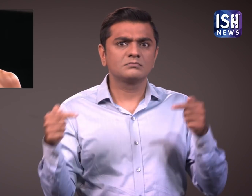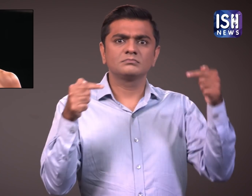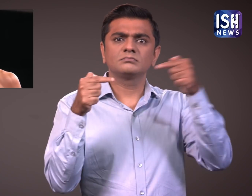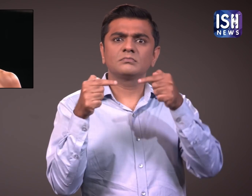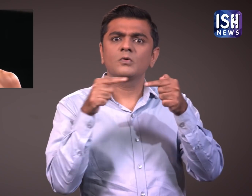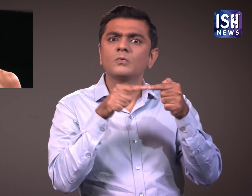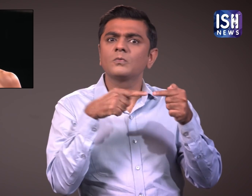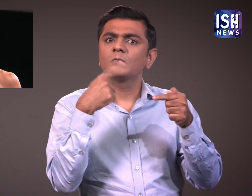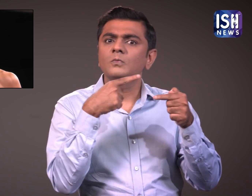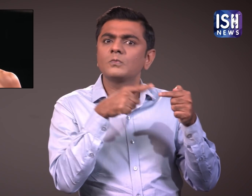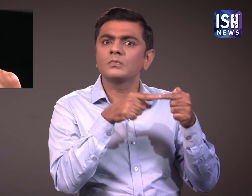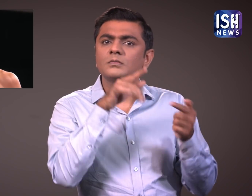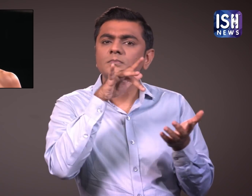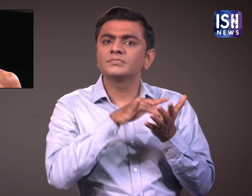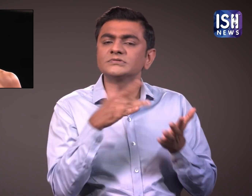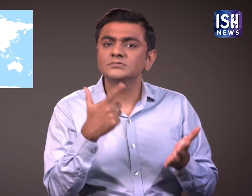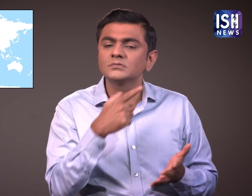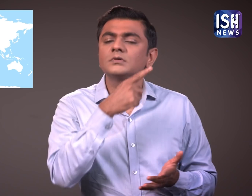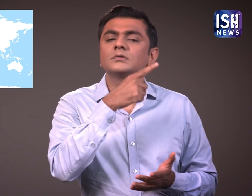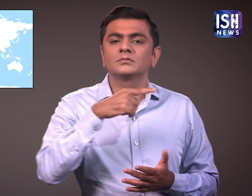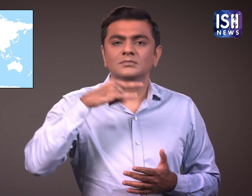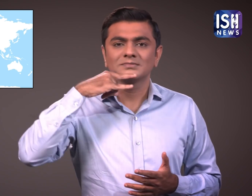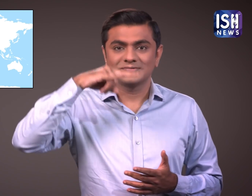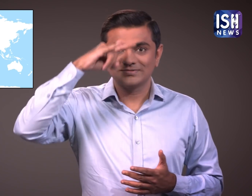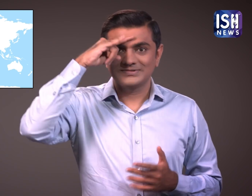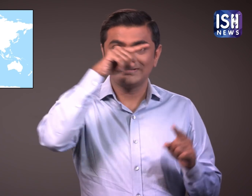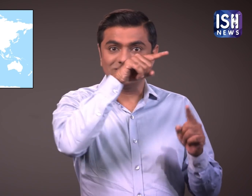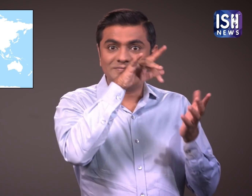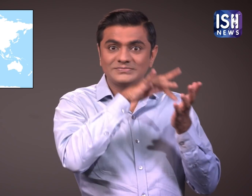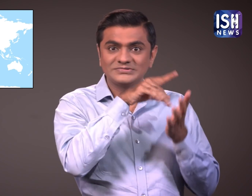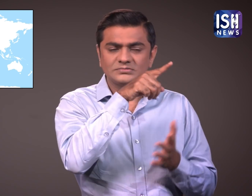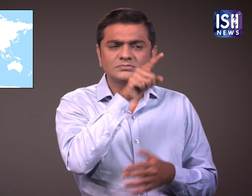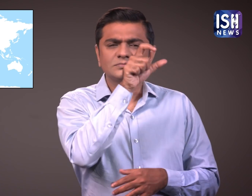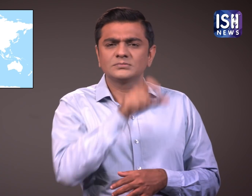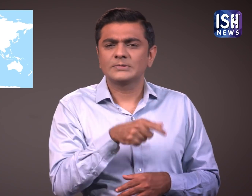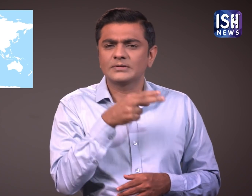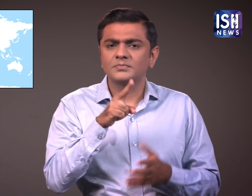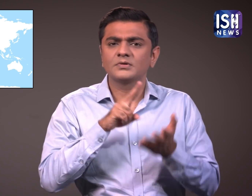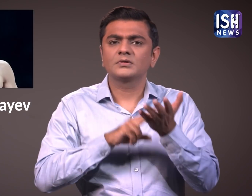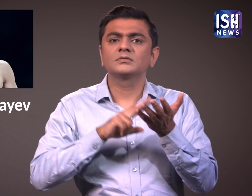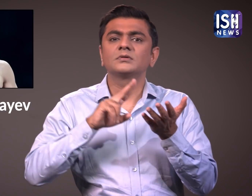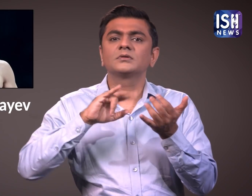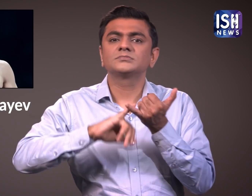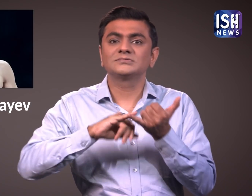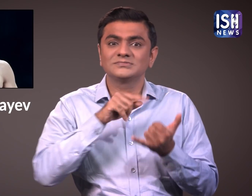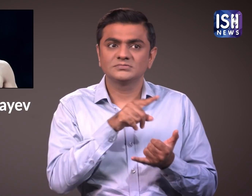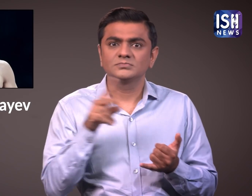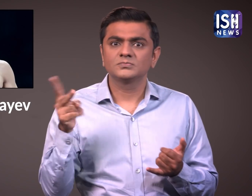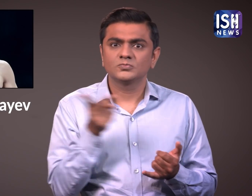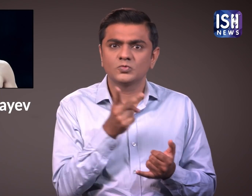जहां उन्हें कजाकिस्तान के नुरसलाम सनेव के स्खलाफ खेलना था।